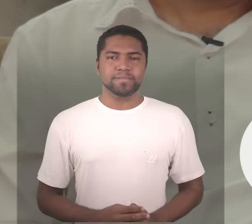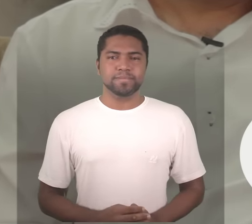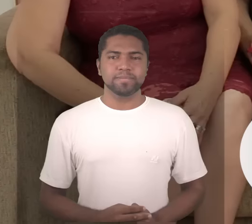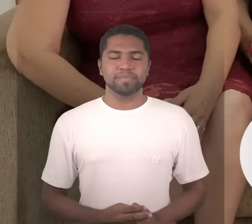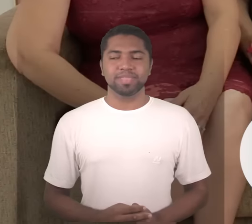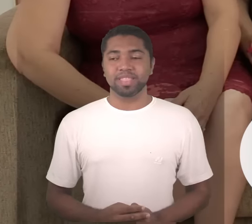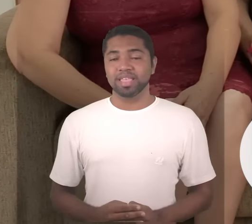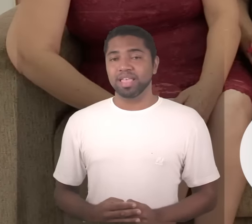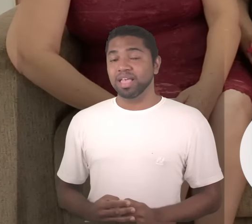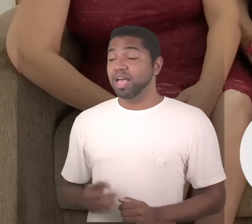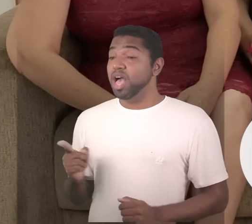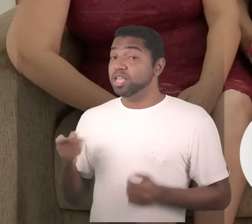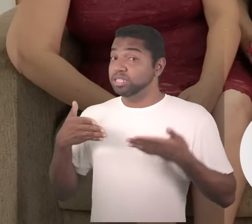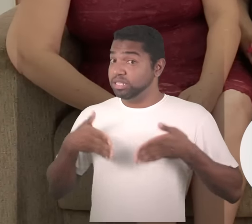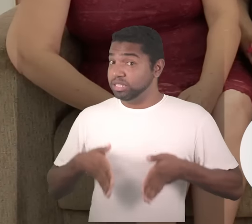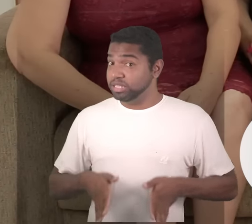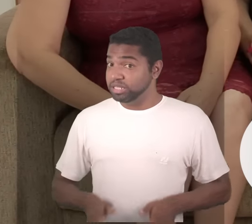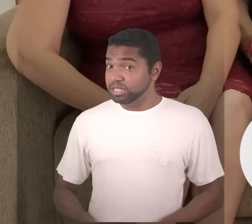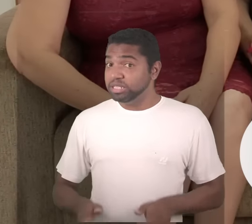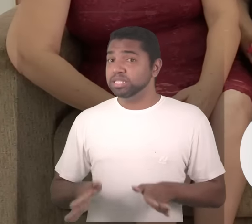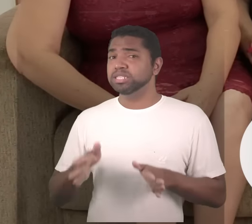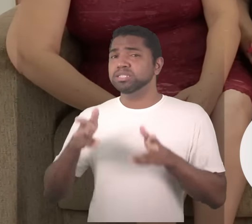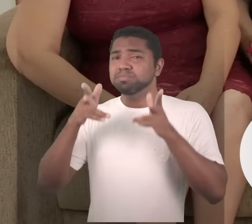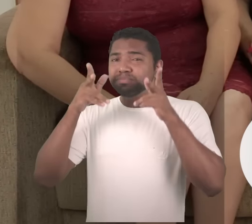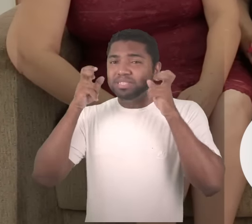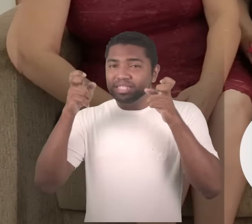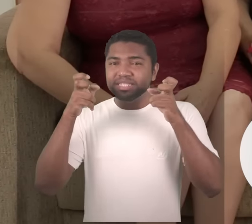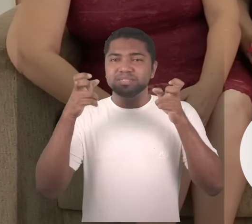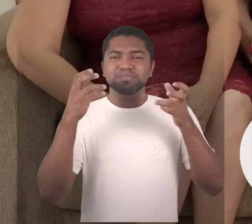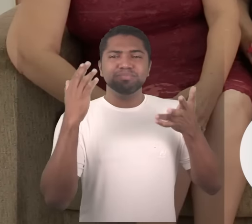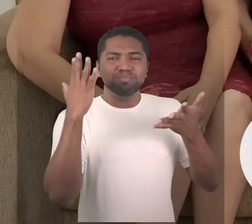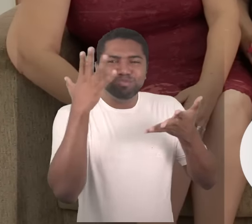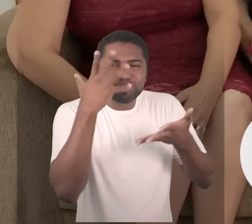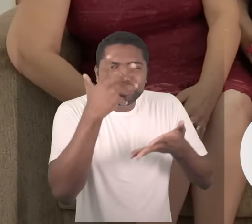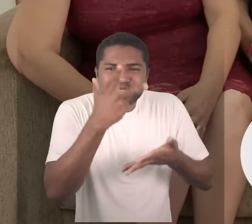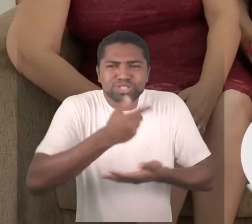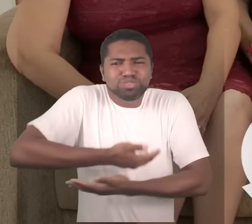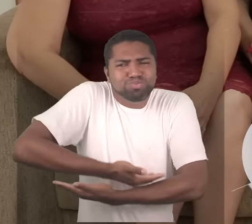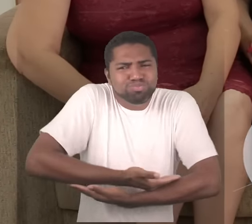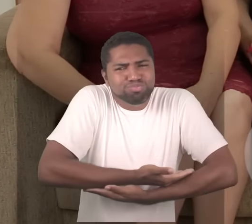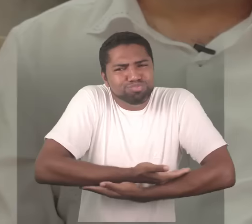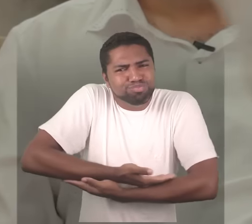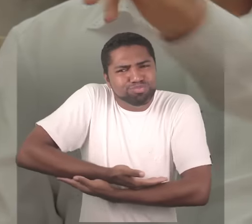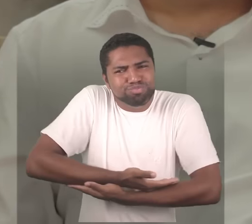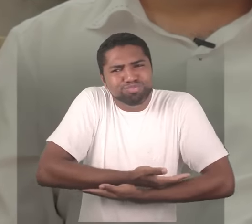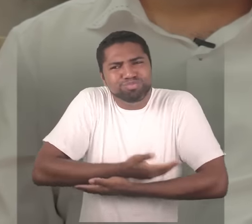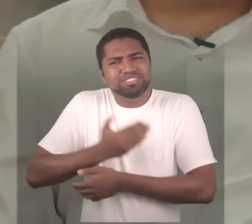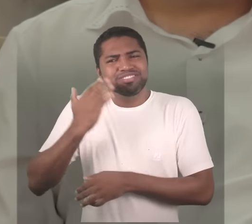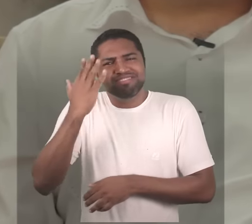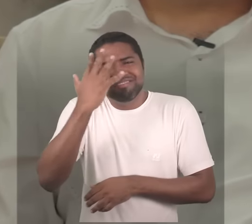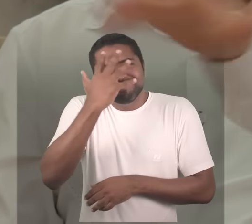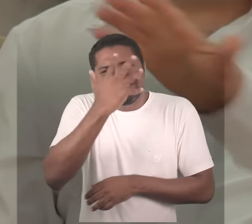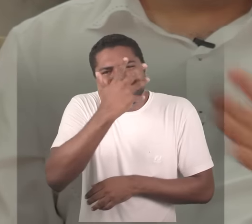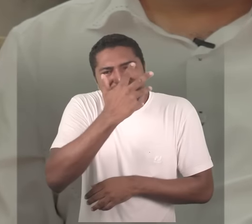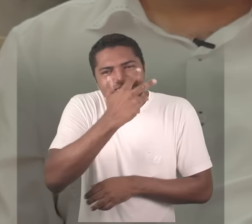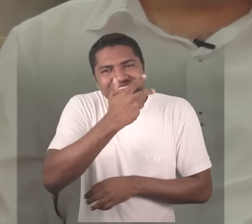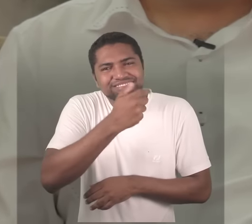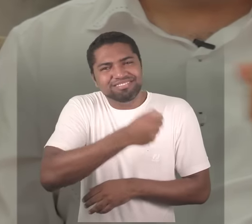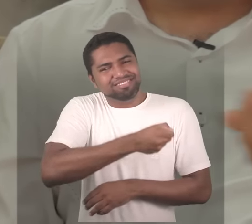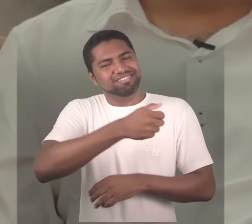quando eu nasci ele viu que era algo muito bacana muito bonito um nenenzinho tão lindo e muitas coisas eles